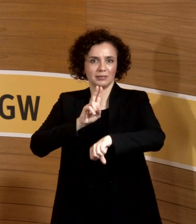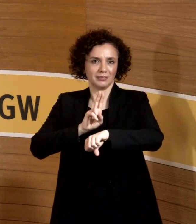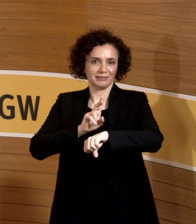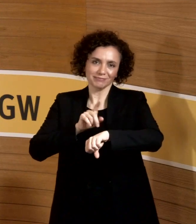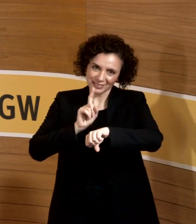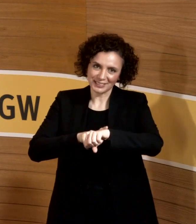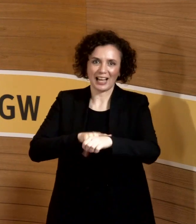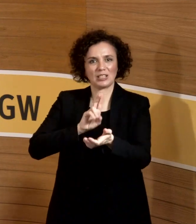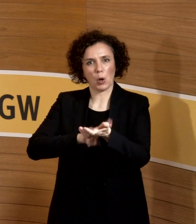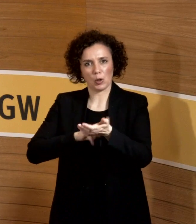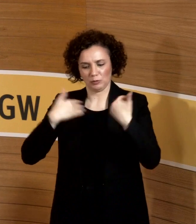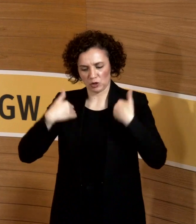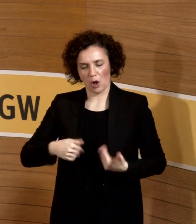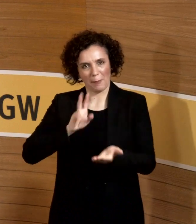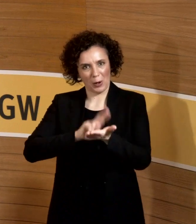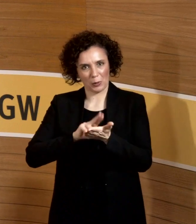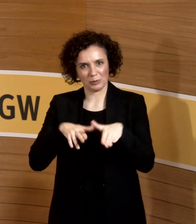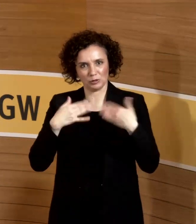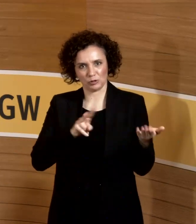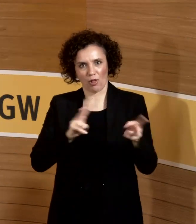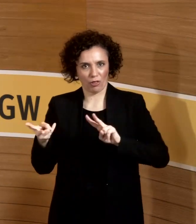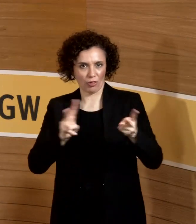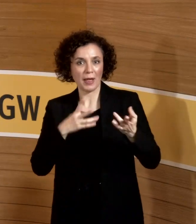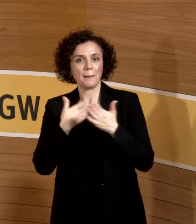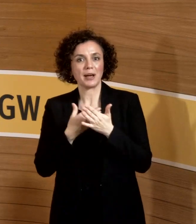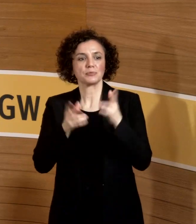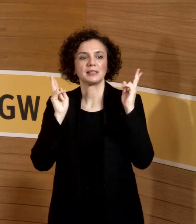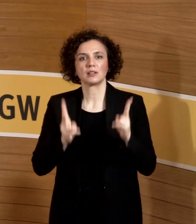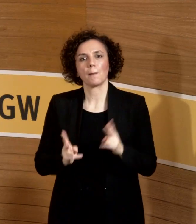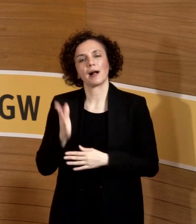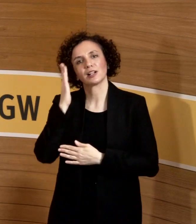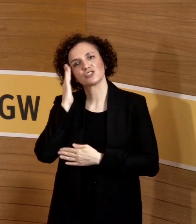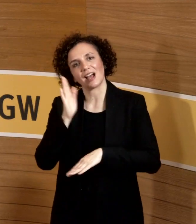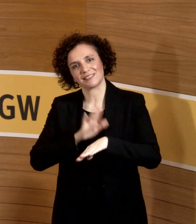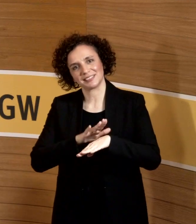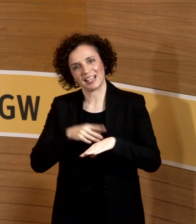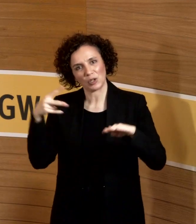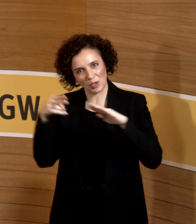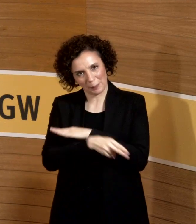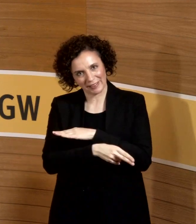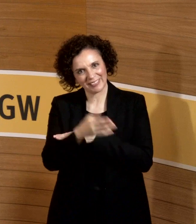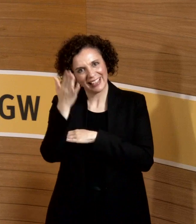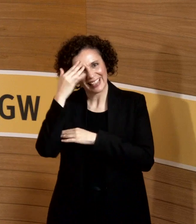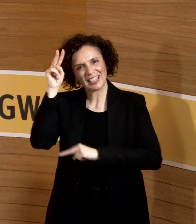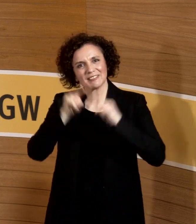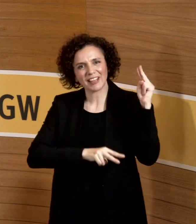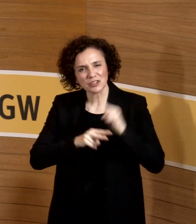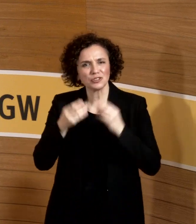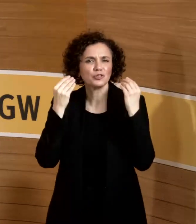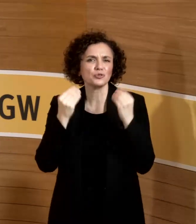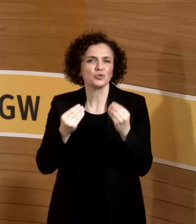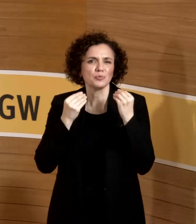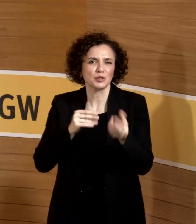Also das Unterbrechen der normalen Schlafzeit. Sie kennen diese Chronotypen, die gerne früh